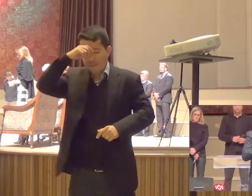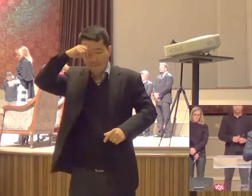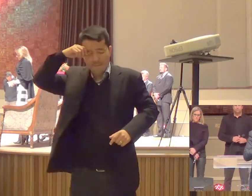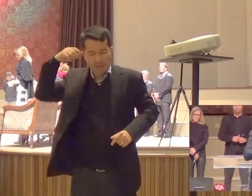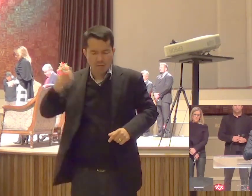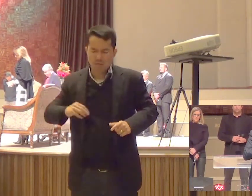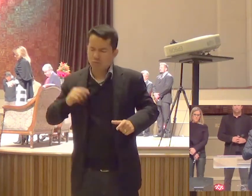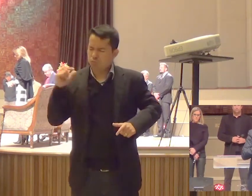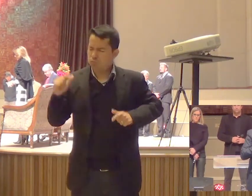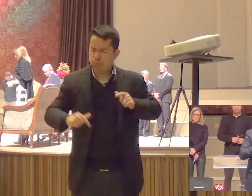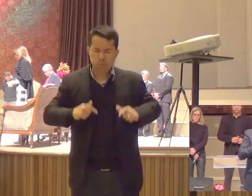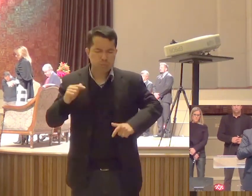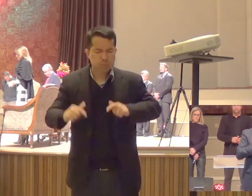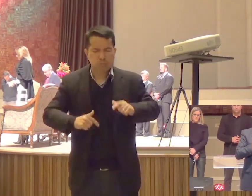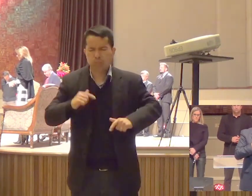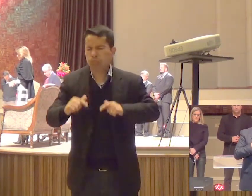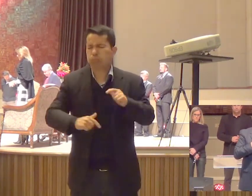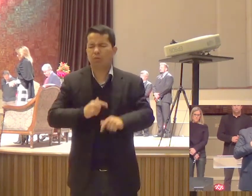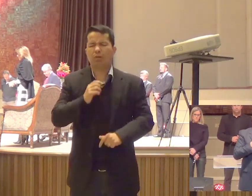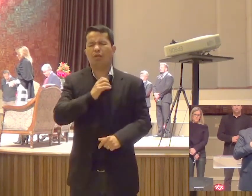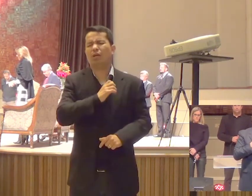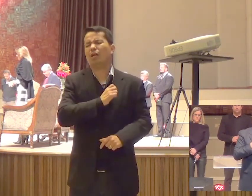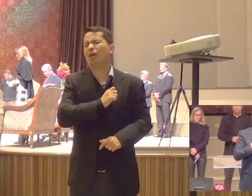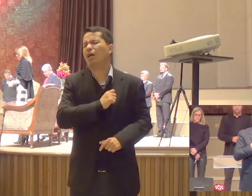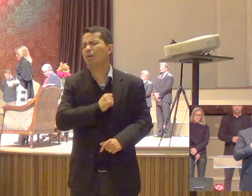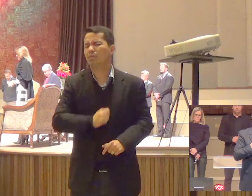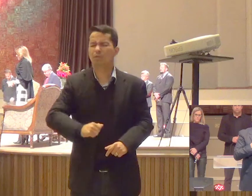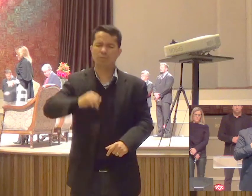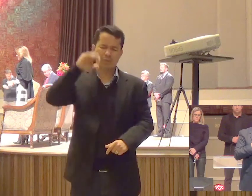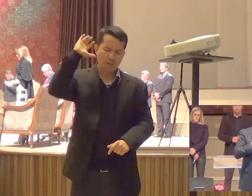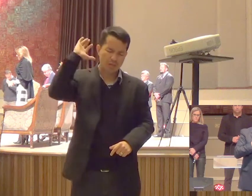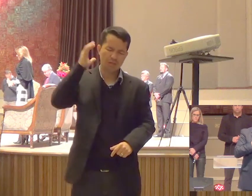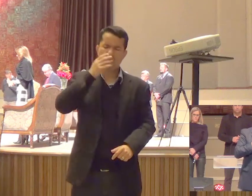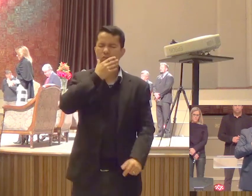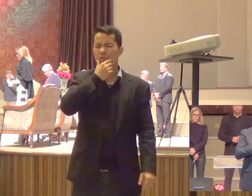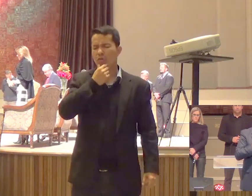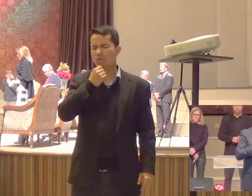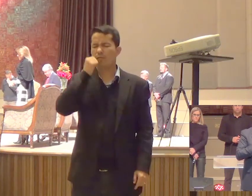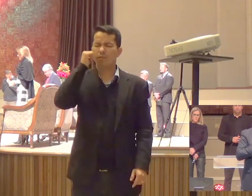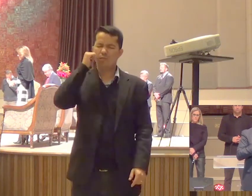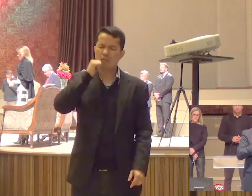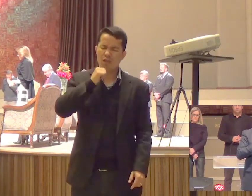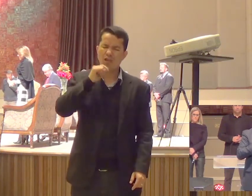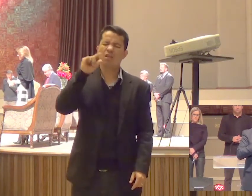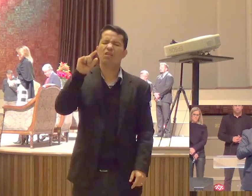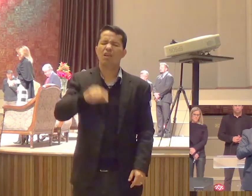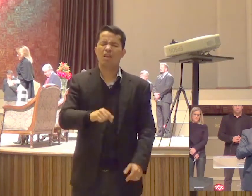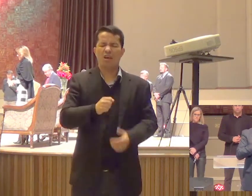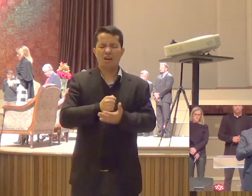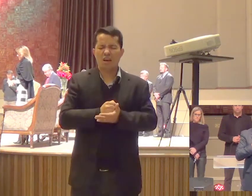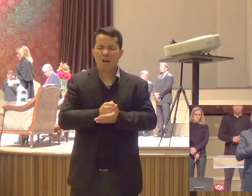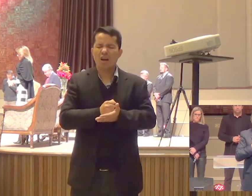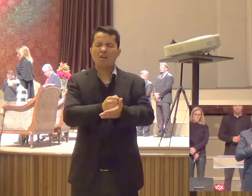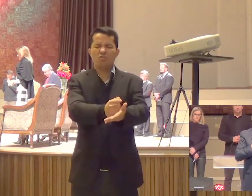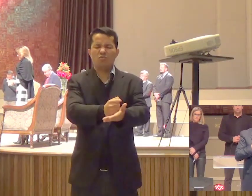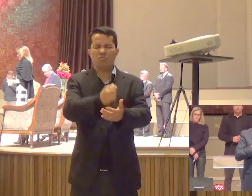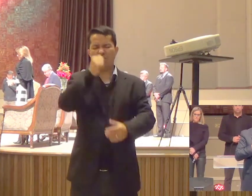amam Demais Homens e mulheres Que tem Sido braços E pernas Do teu servo Pascual